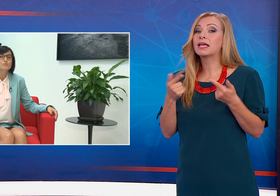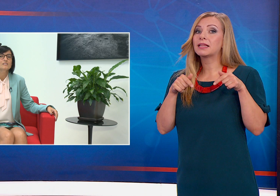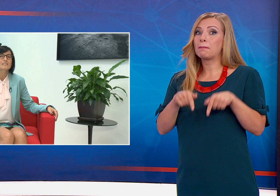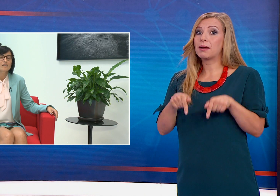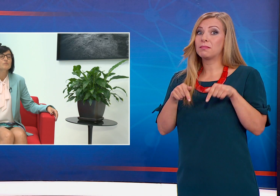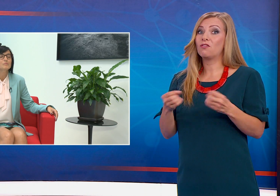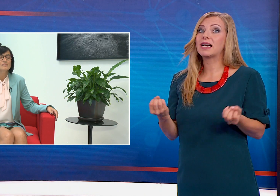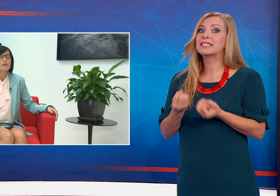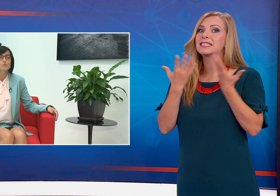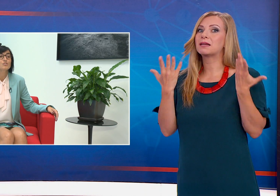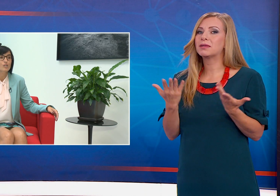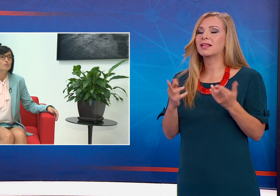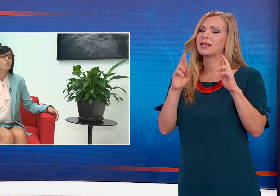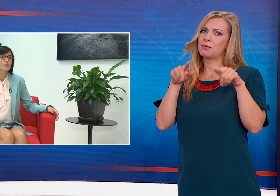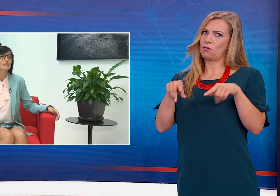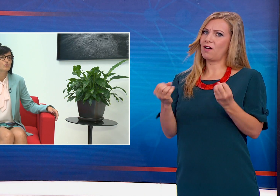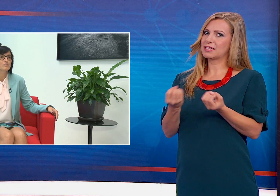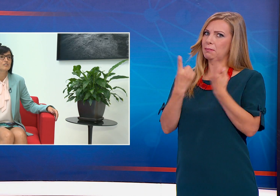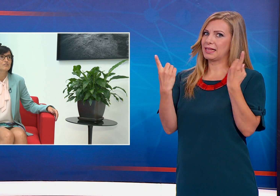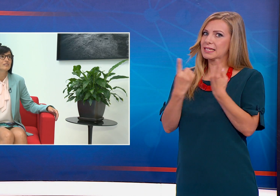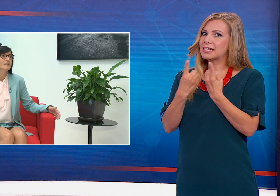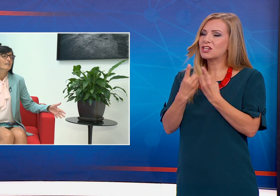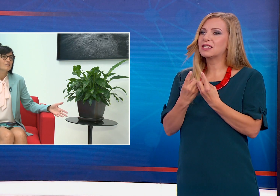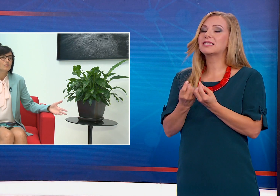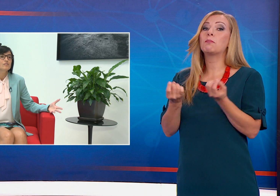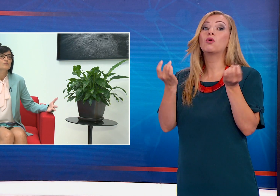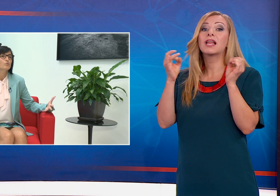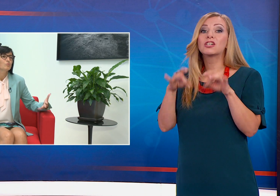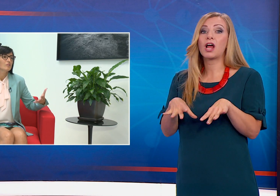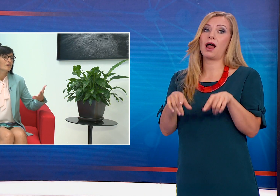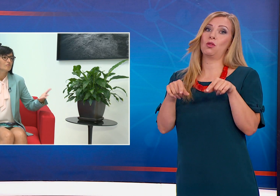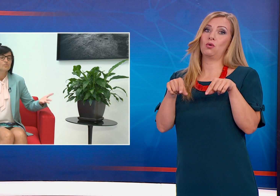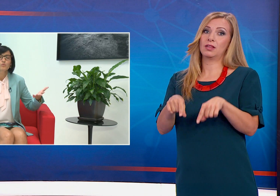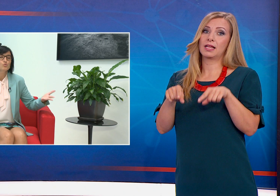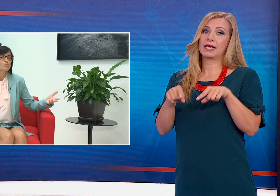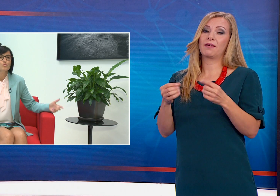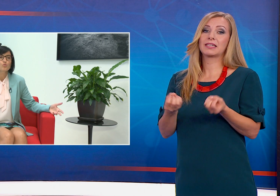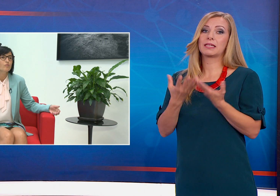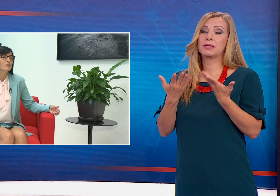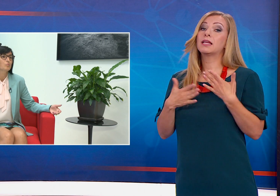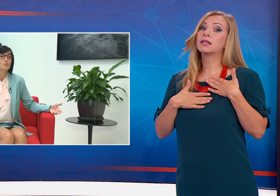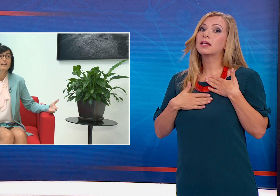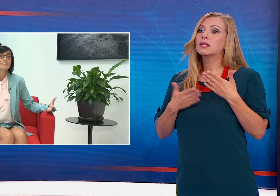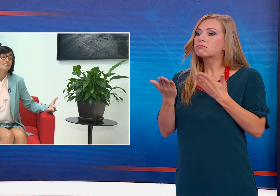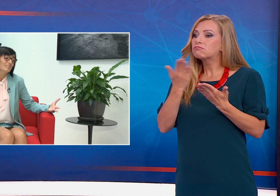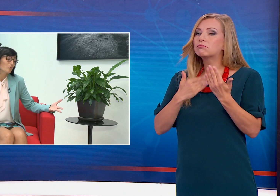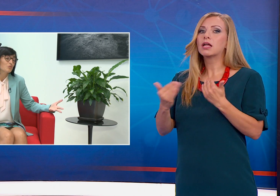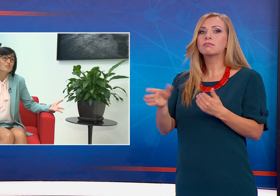се надявам да бъде само начало на поредица от такива събития, в които да научим основите поне, да можем да си